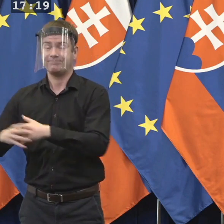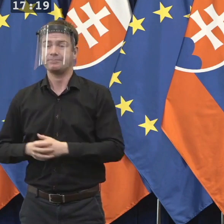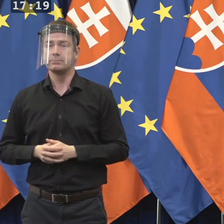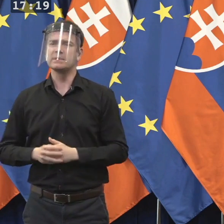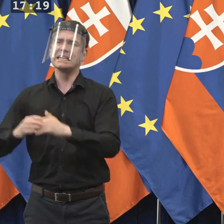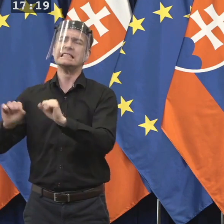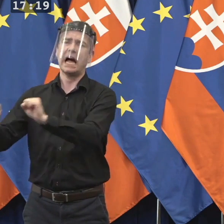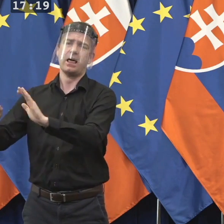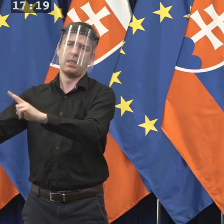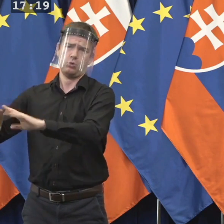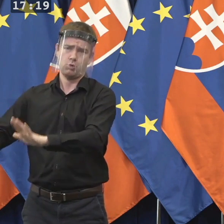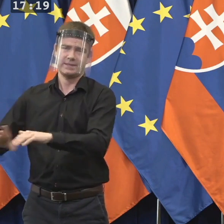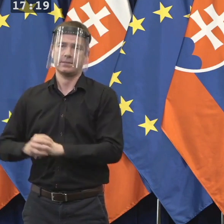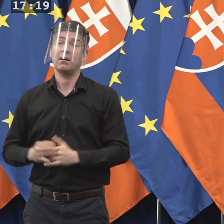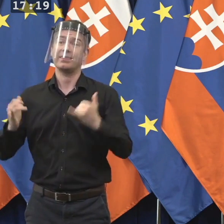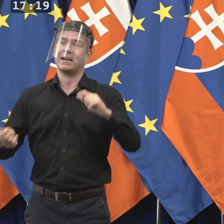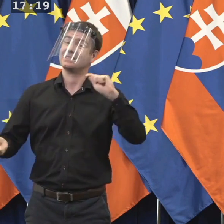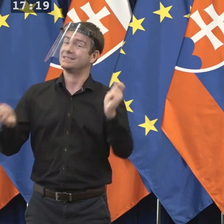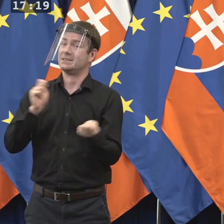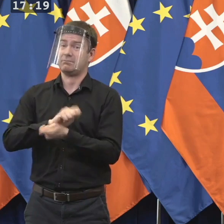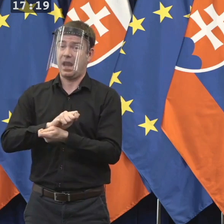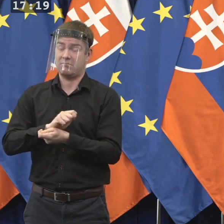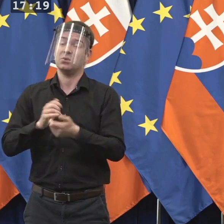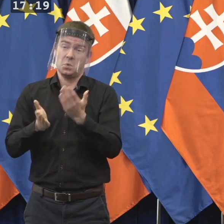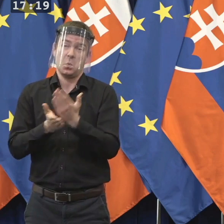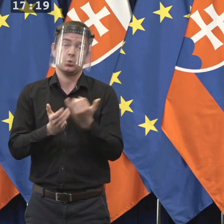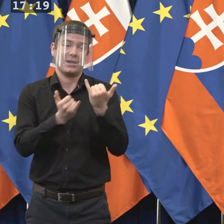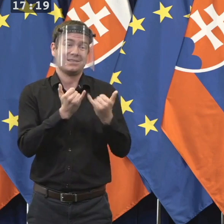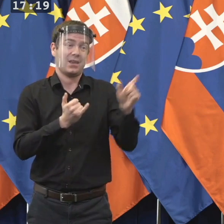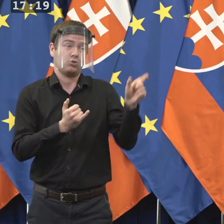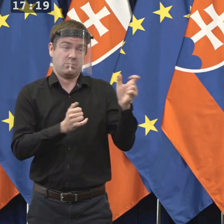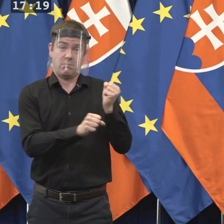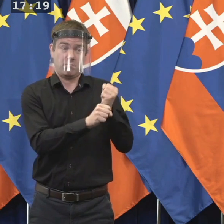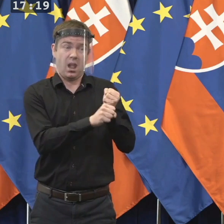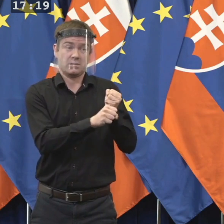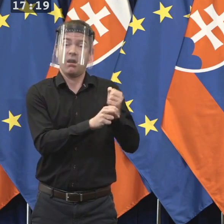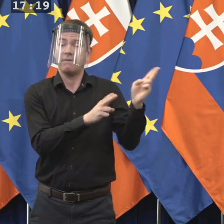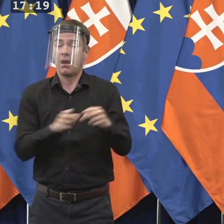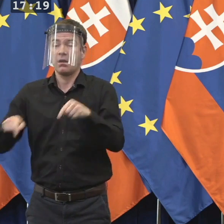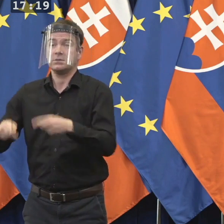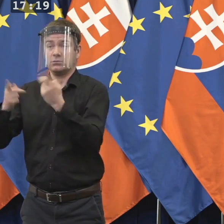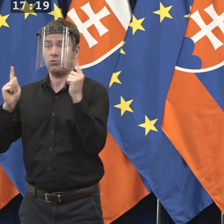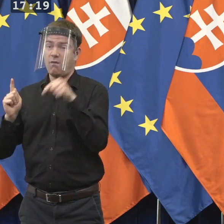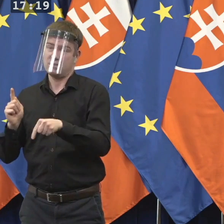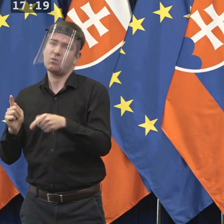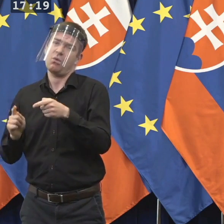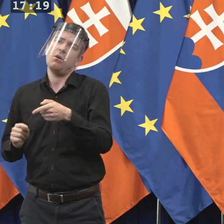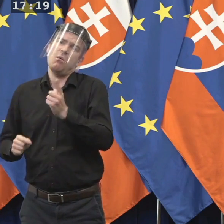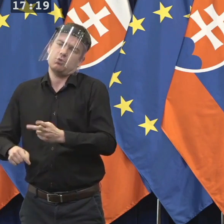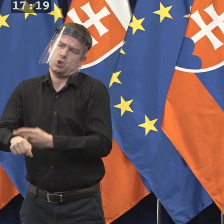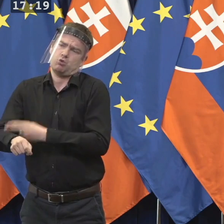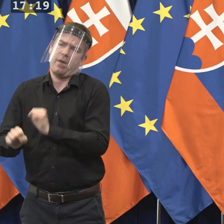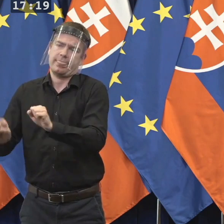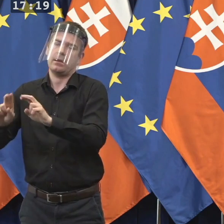povinne ľudia išli do štátnej karantény. A po druhé, sme išli testovať osady v takom poradí, že kde